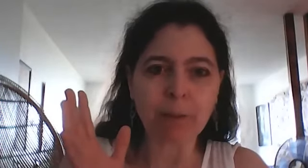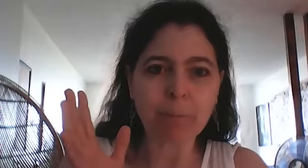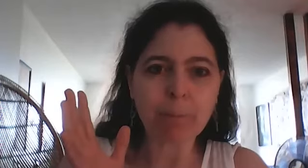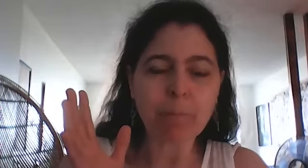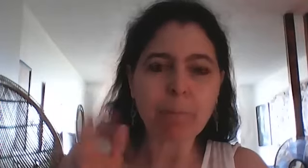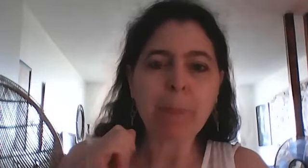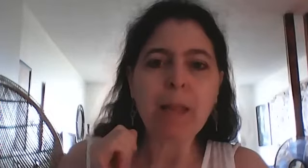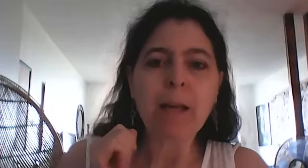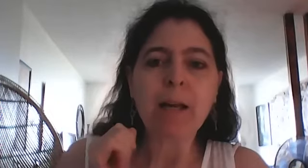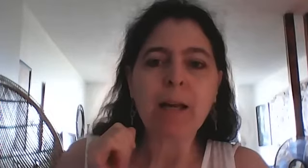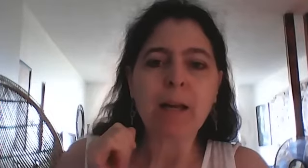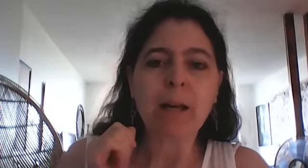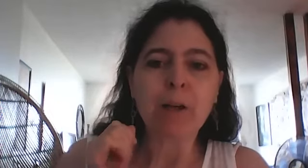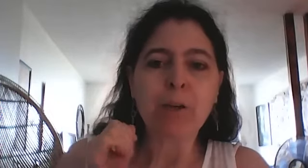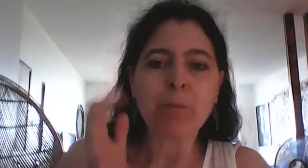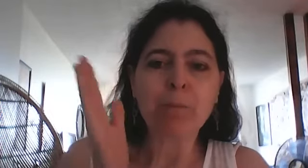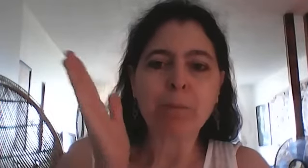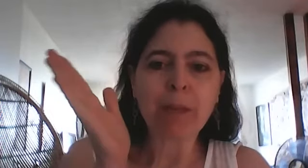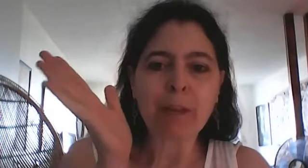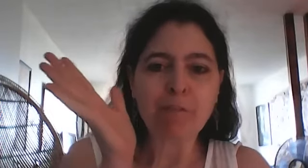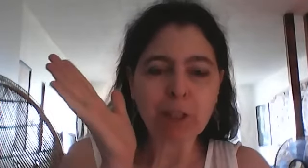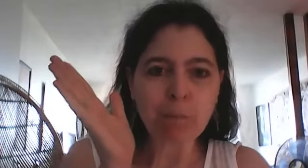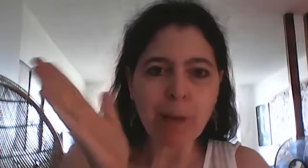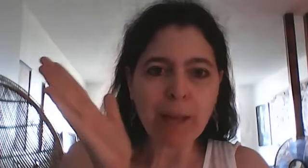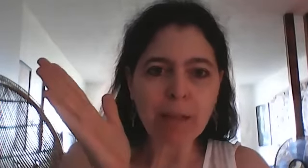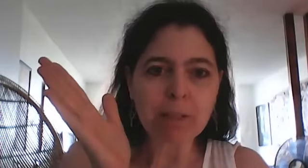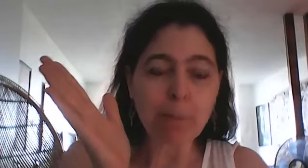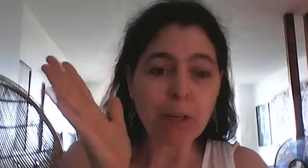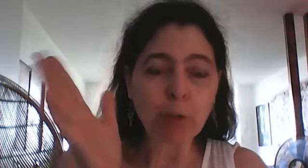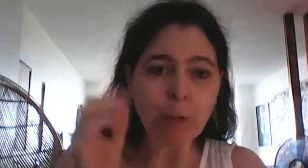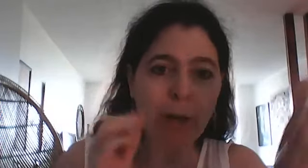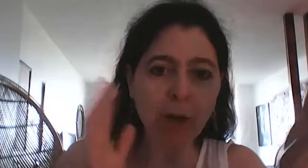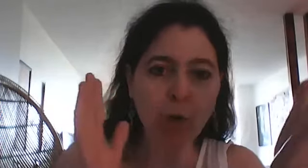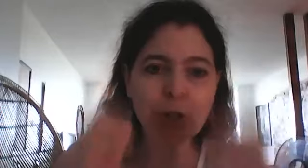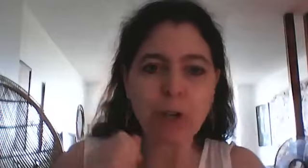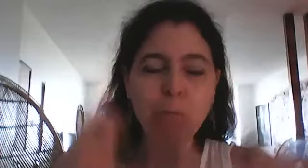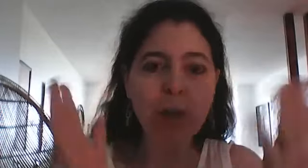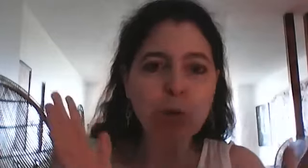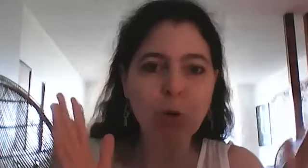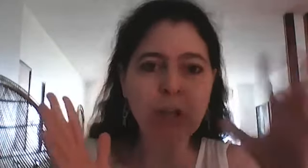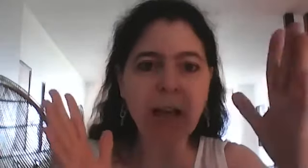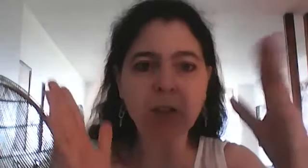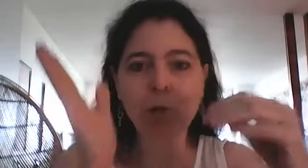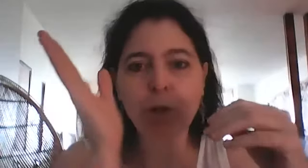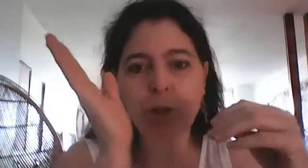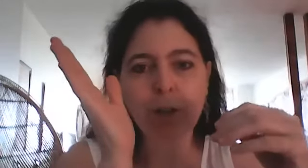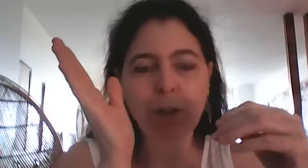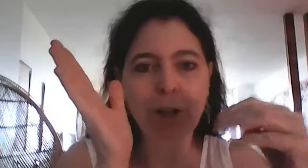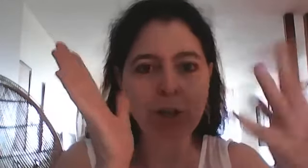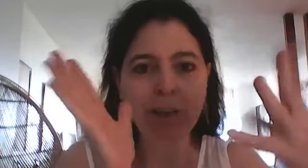votre main ça peut être la droite ou la gauche moi je suis gauchère donc je vais